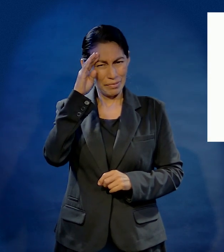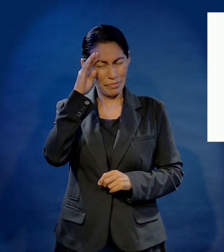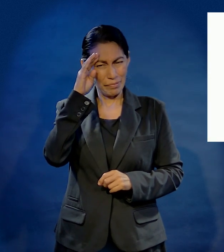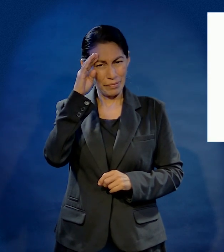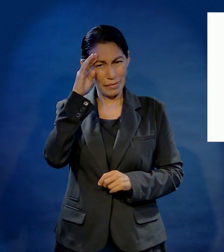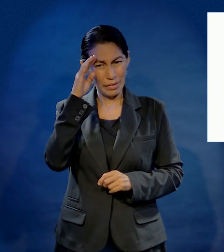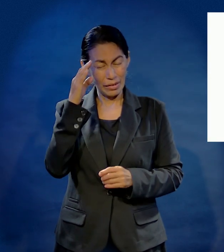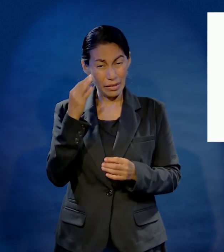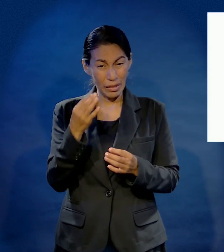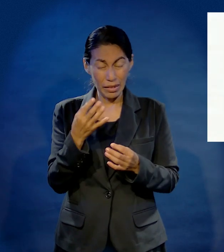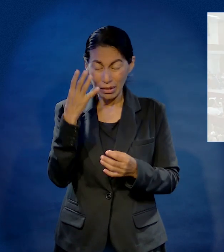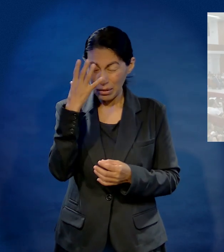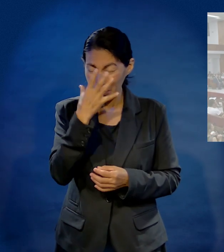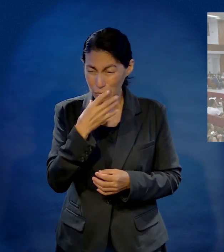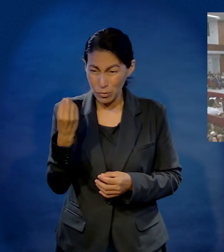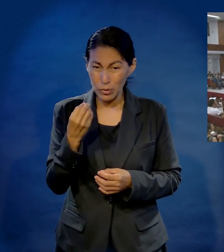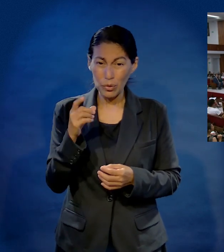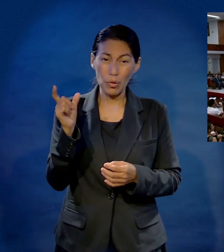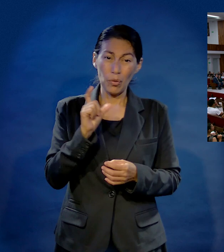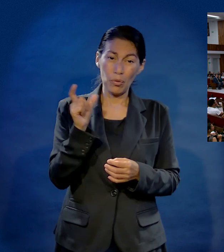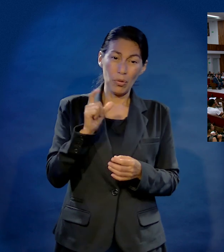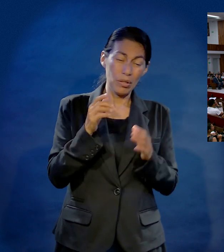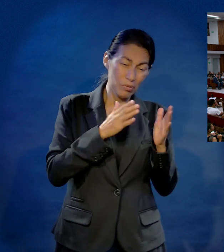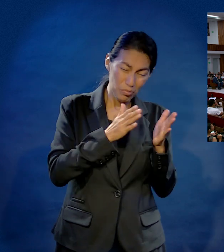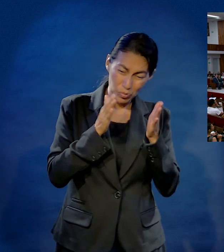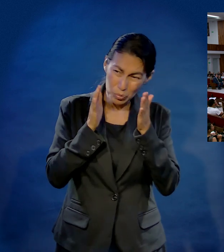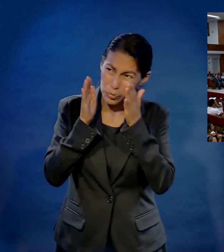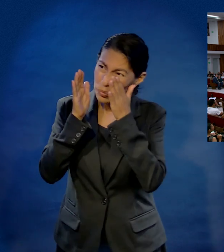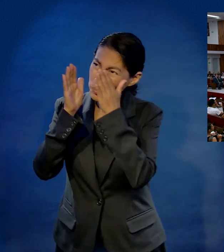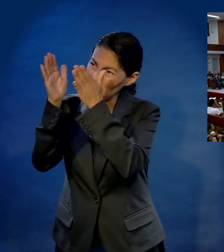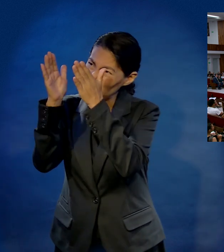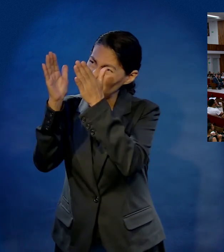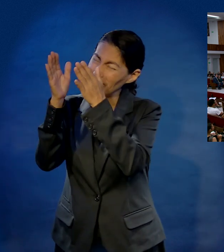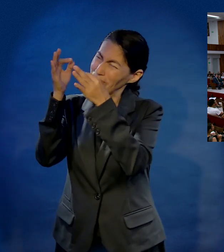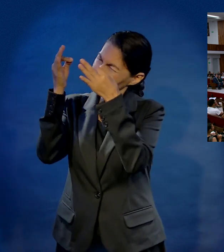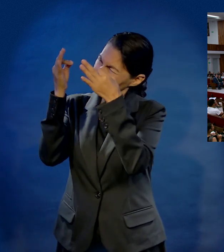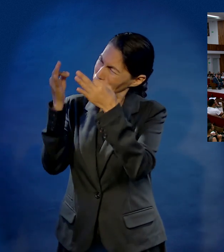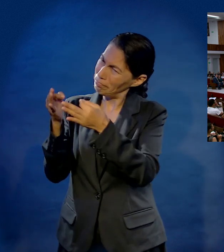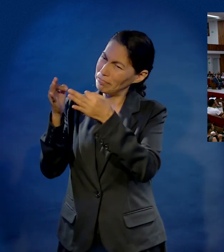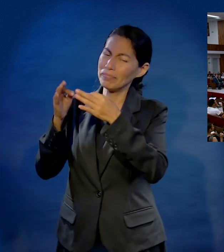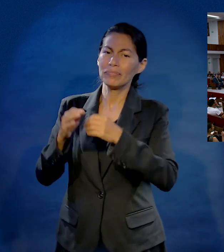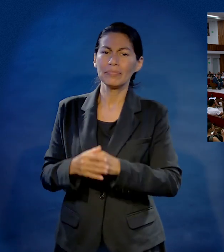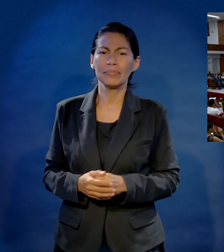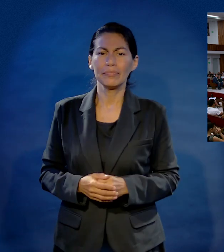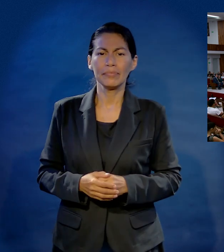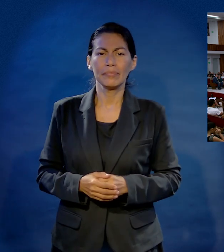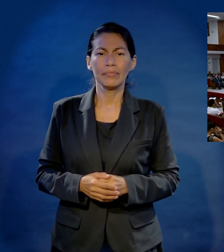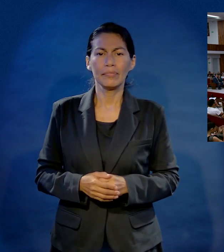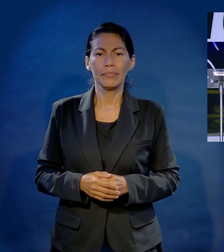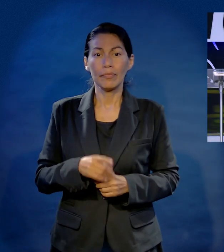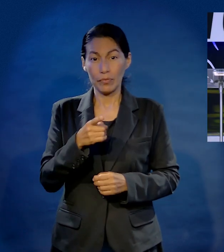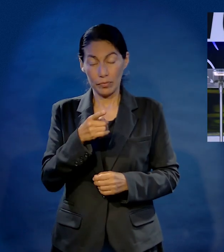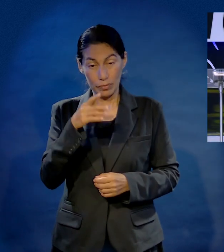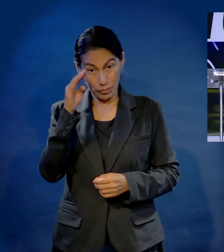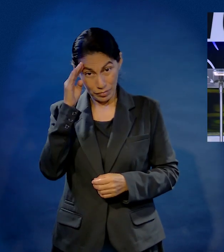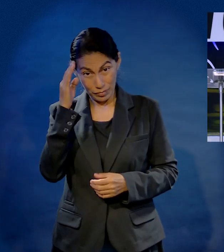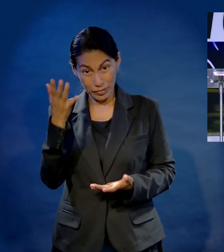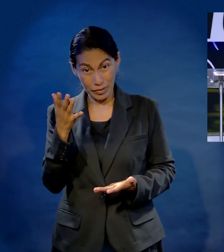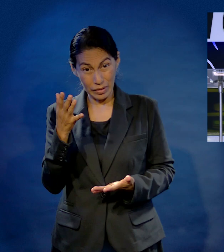qué importante es atravesar la vida estudiantil enfocado y en la plataforma correcta. ¿Te imaginas?